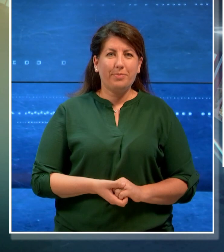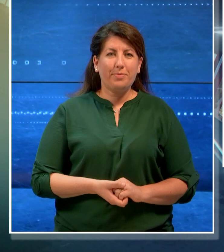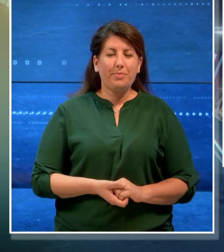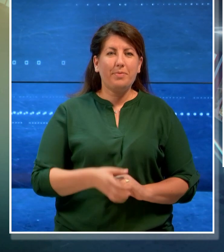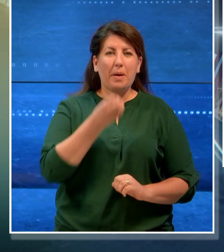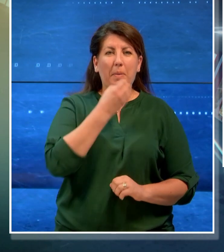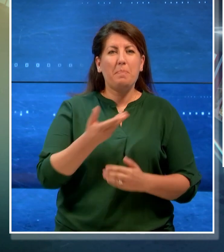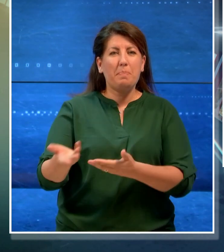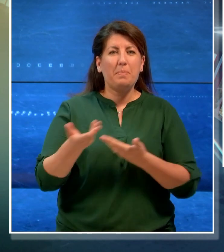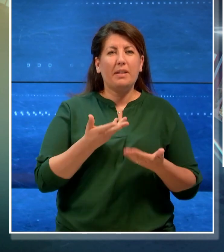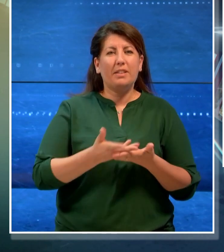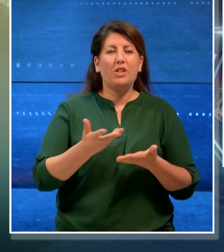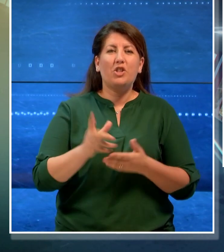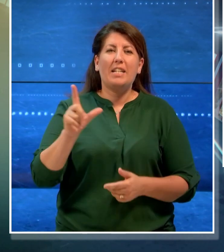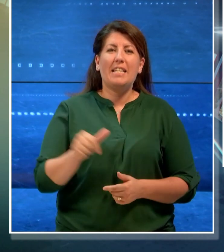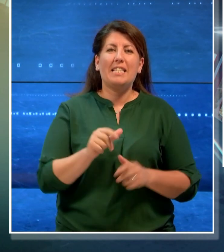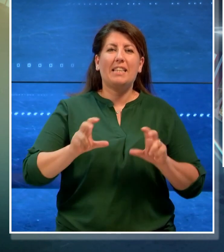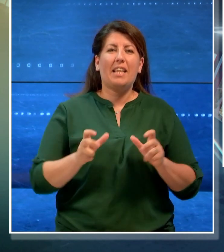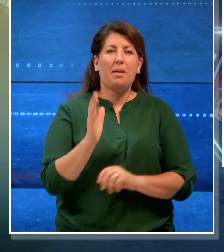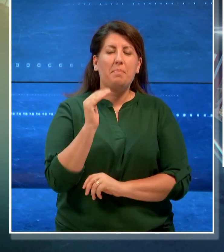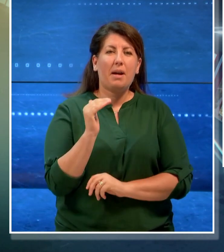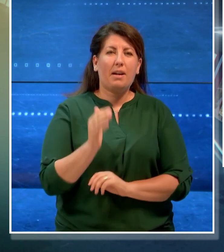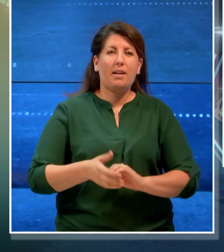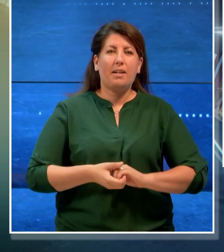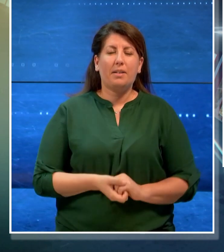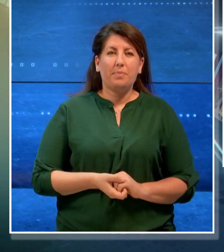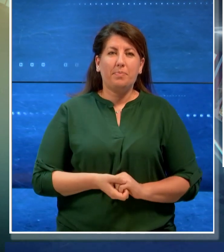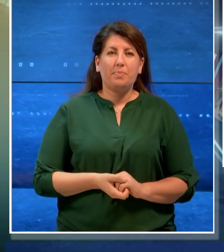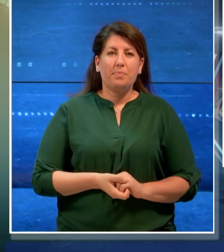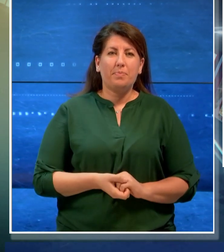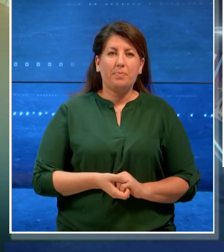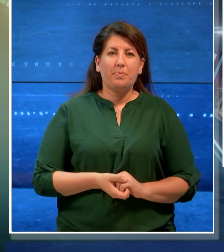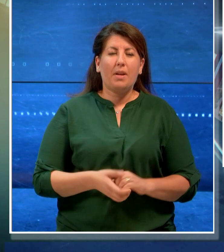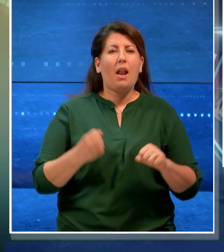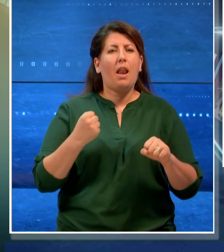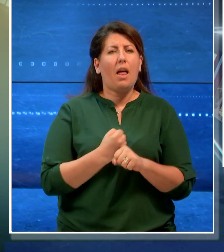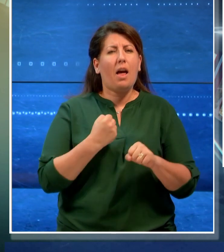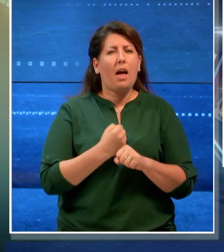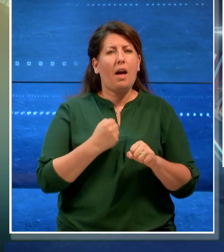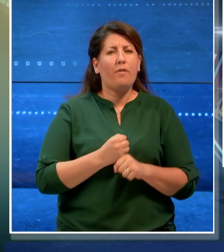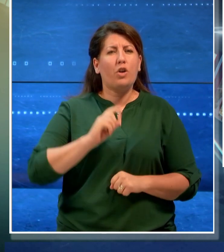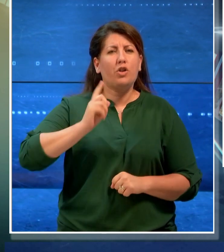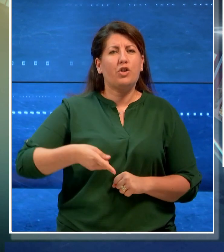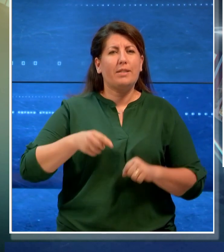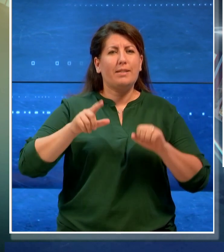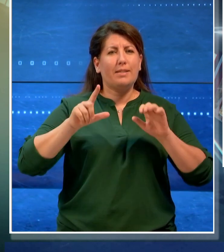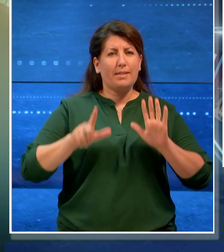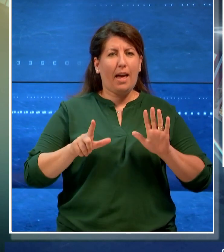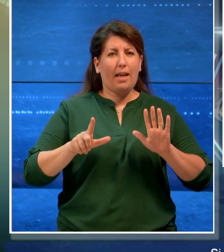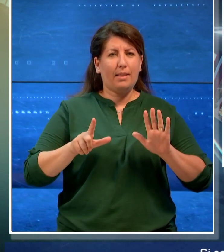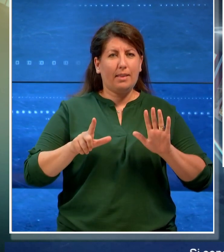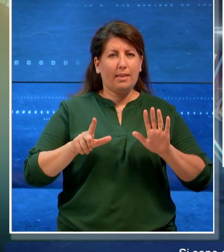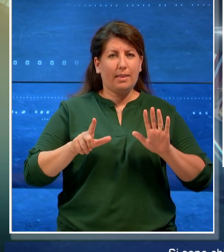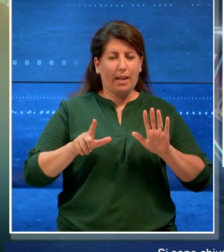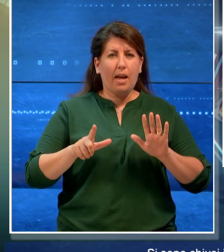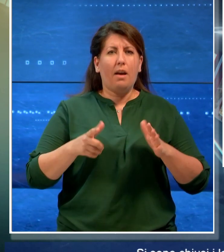Ben trovati con il TG Liss di Telebari. Si sono chiusi i lavori del G7 a guida italiana che si